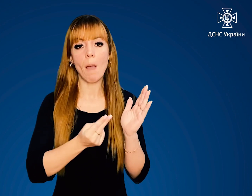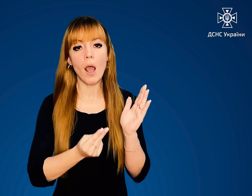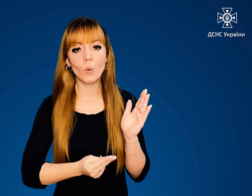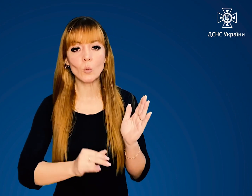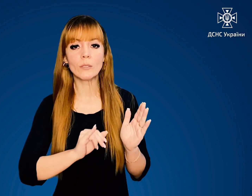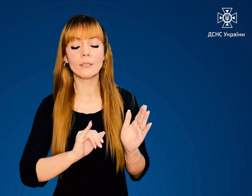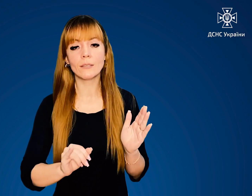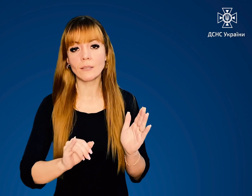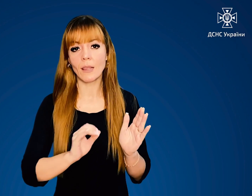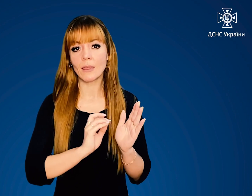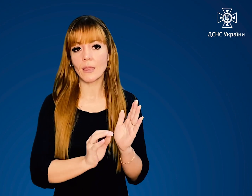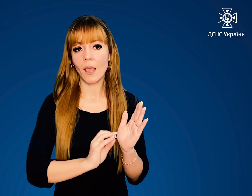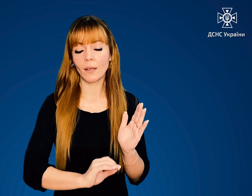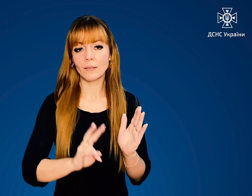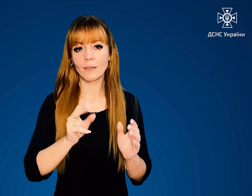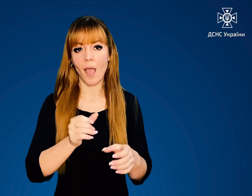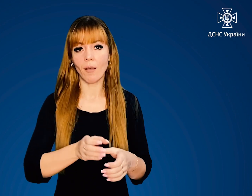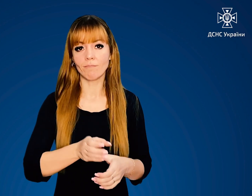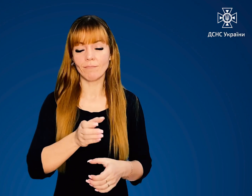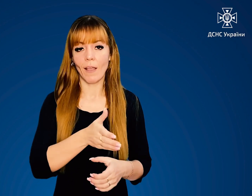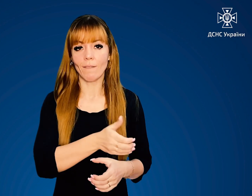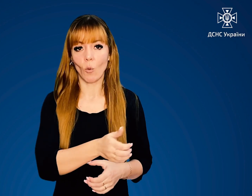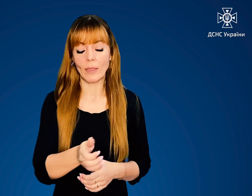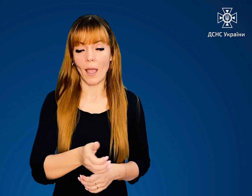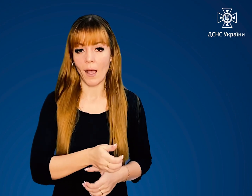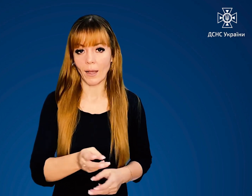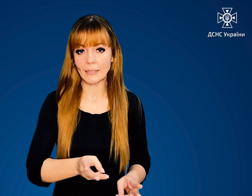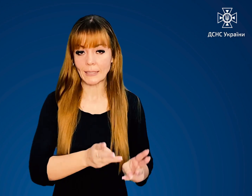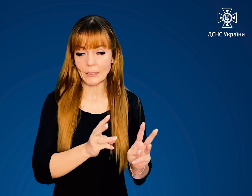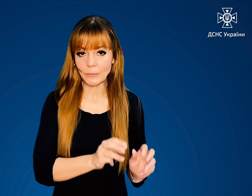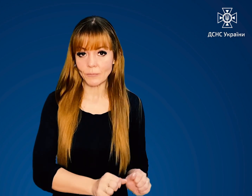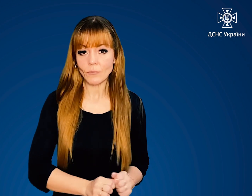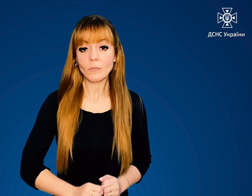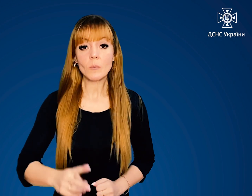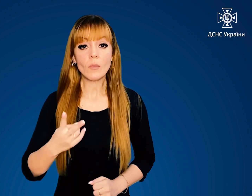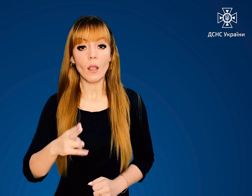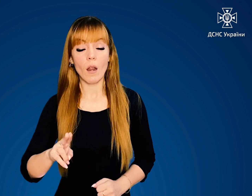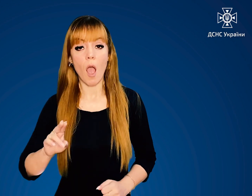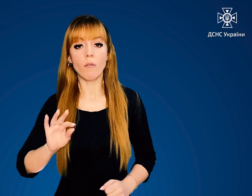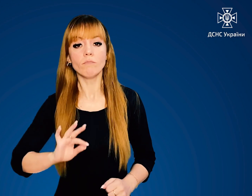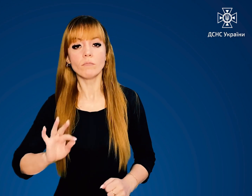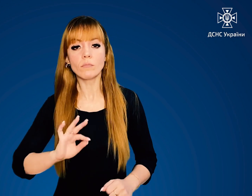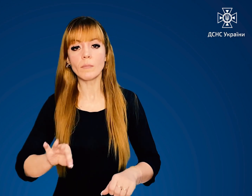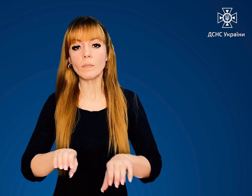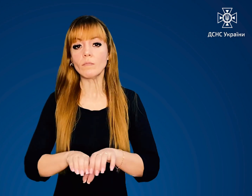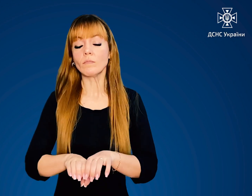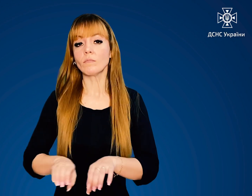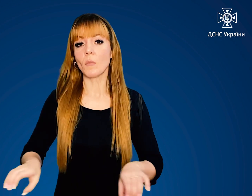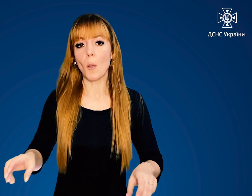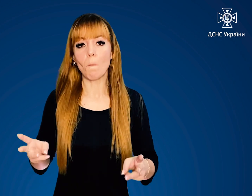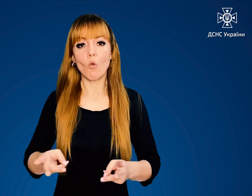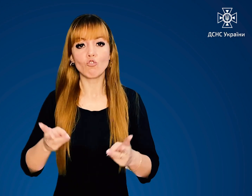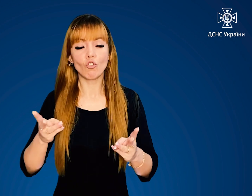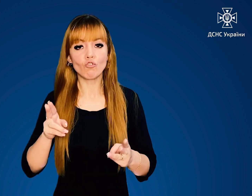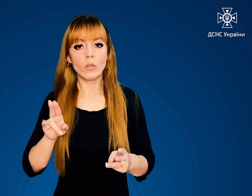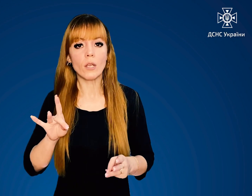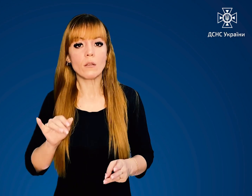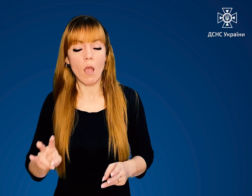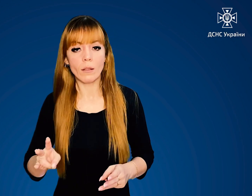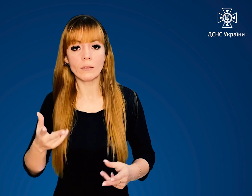тексту на корпусі вогнегасників. Для приведення в дію пожежних кранів, що знаходяться в будинку,